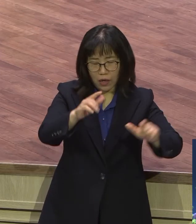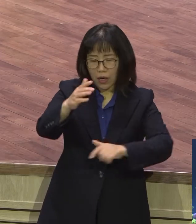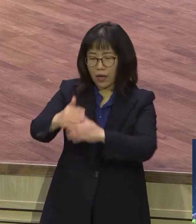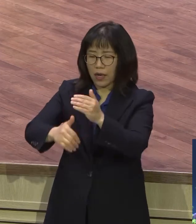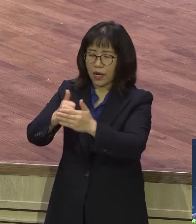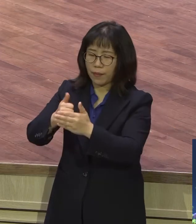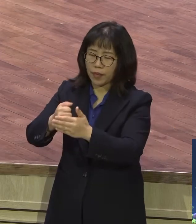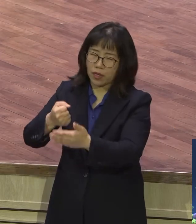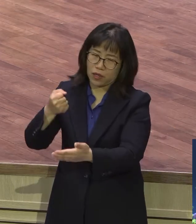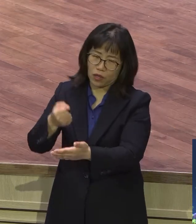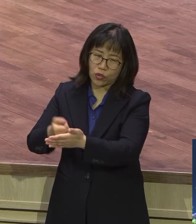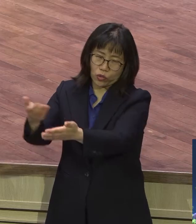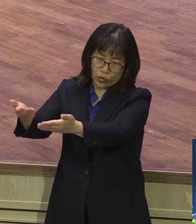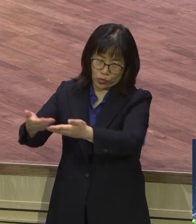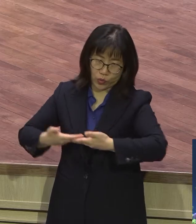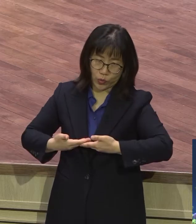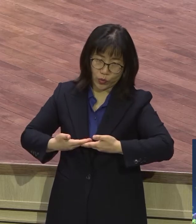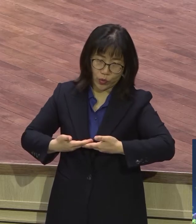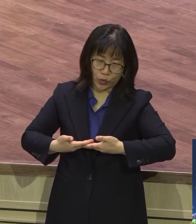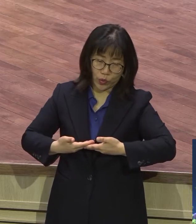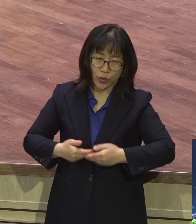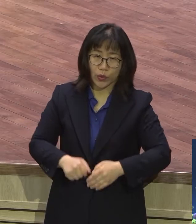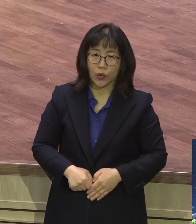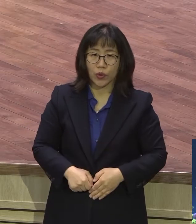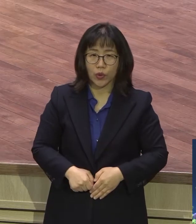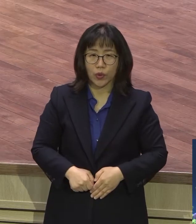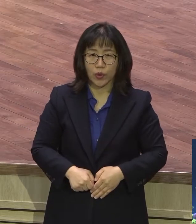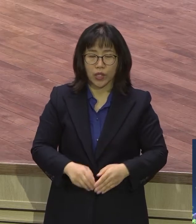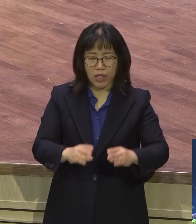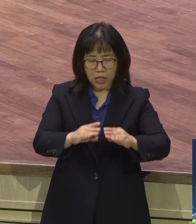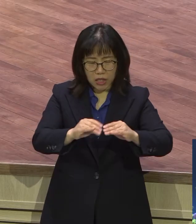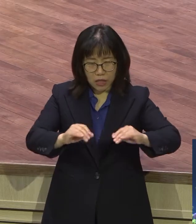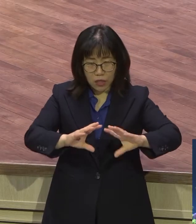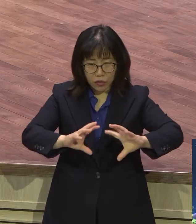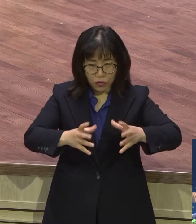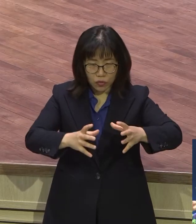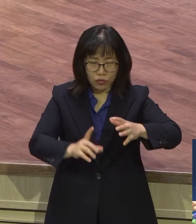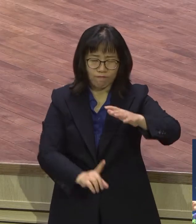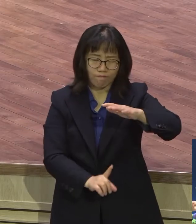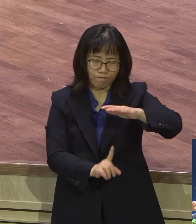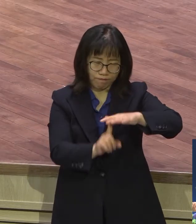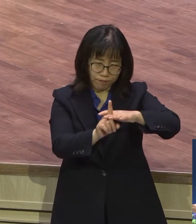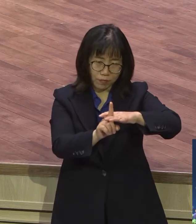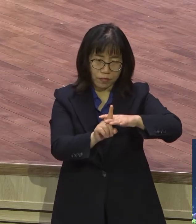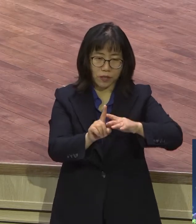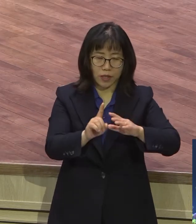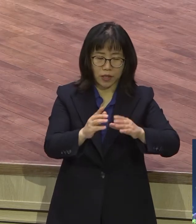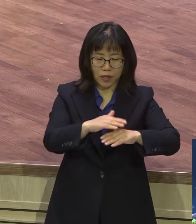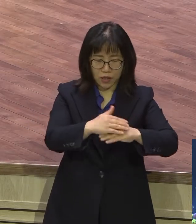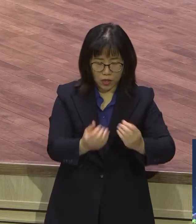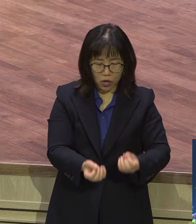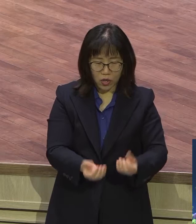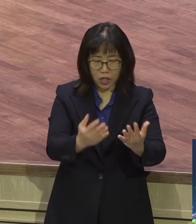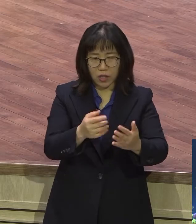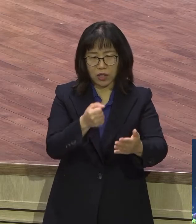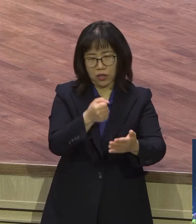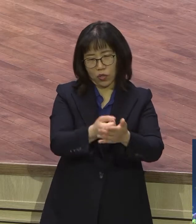그 지구촌에 하나밖에 없는 나라예요. 하나님이 정해진 절기예요. 그리고